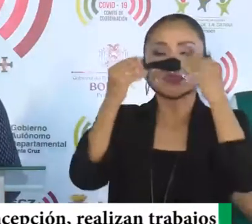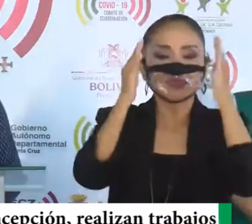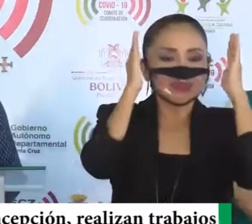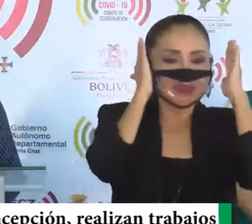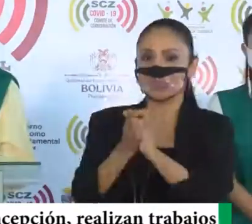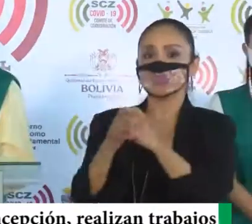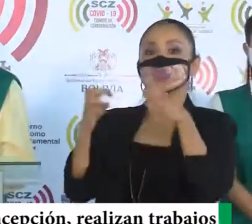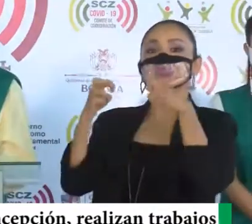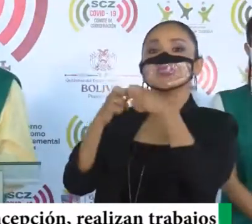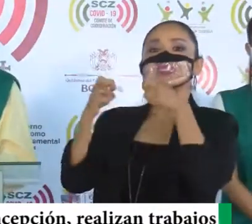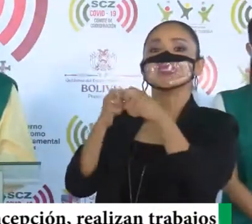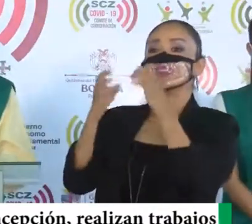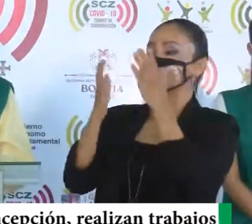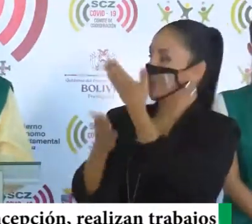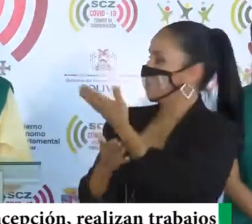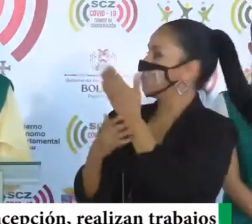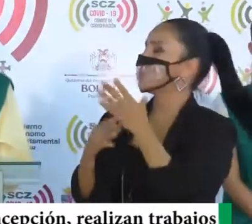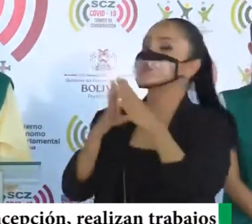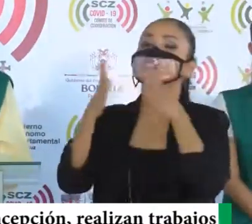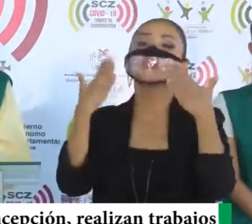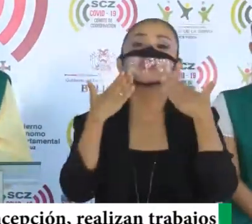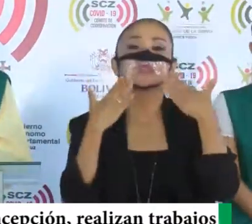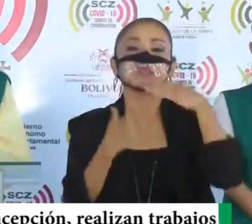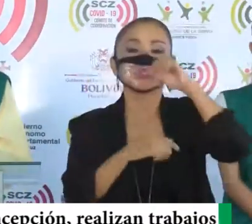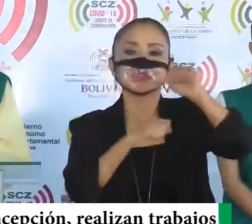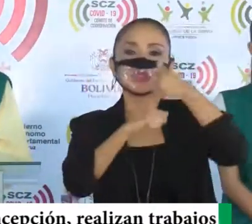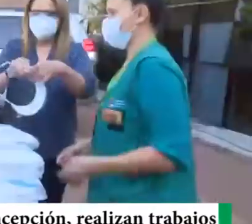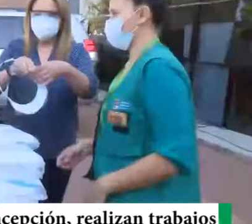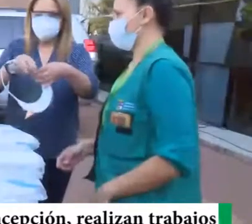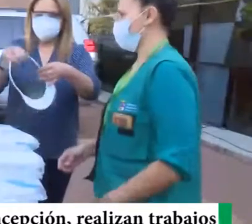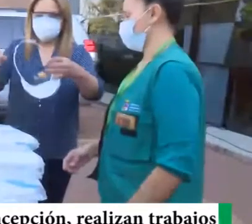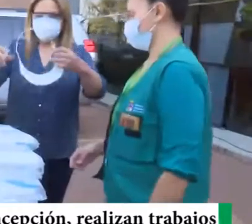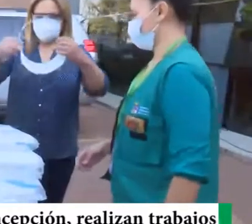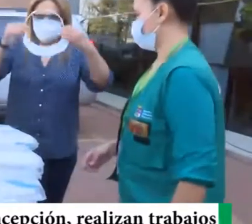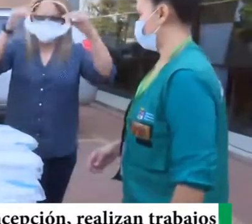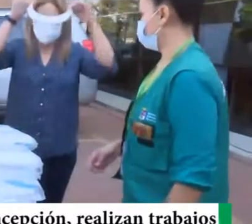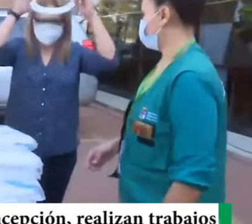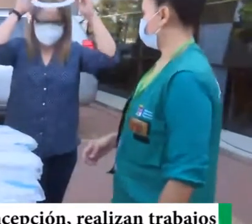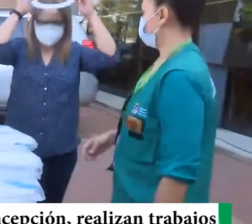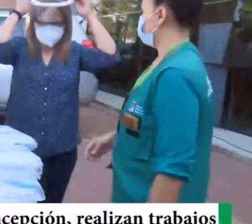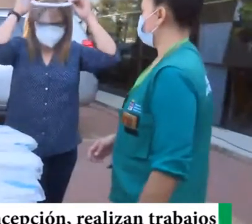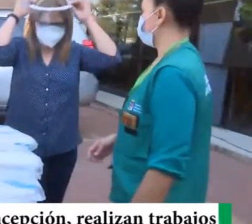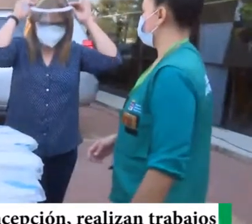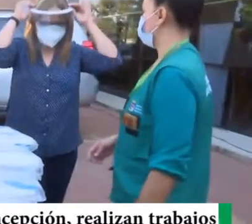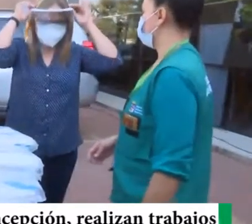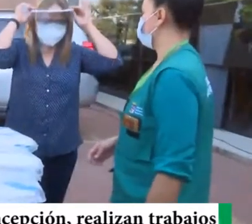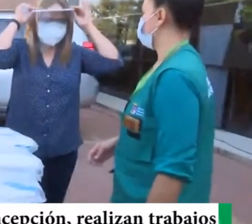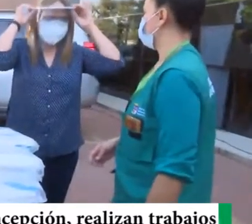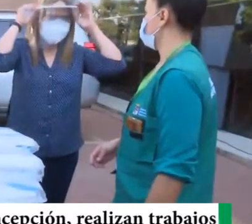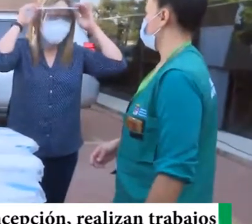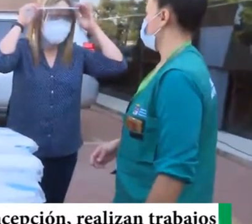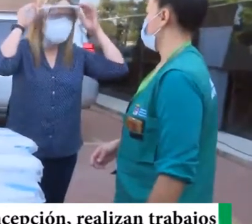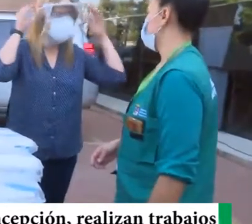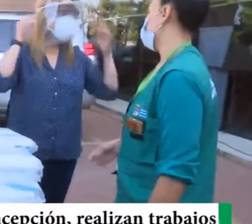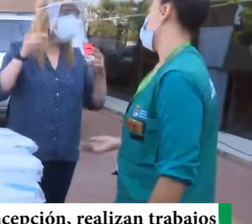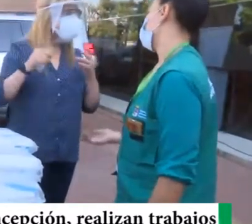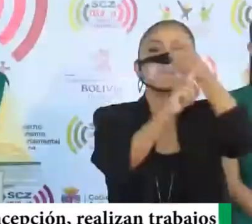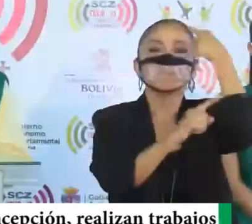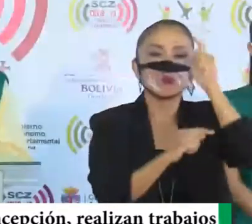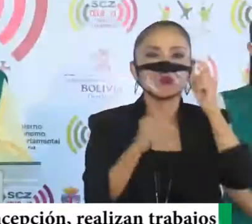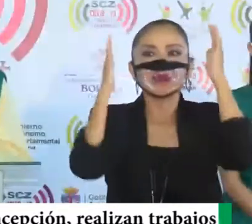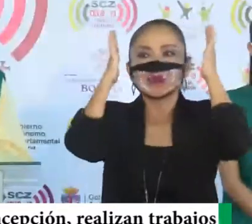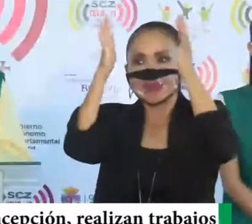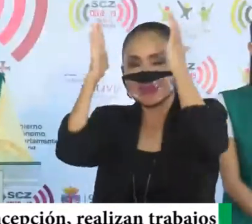atenciones. Quiero agradecer, a la asambleísta, que es la que se dirige, con nosotros, y hace las gestiones, para que allá, atendamos en puntos